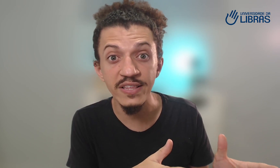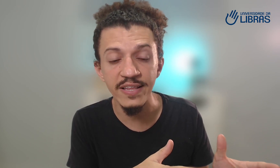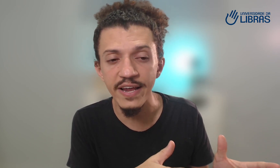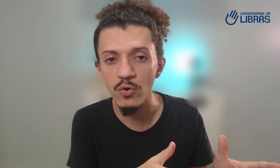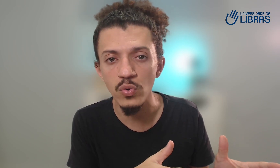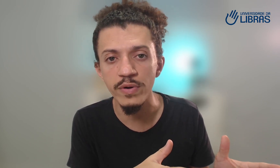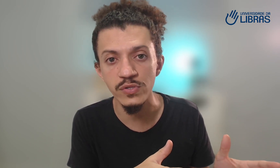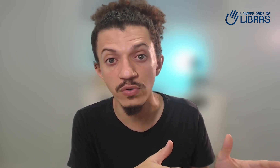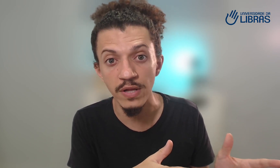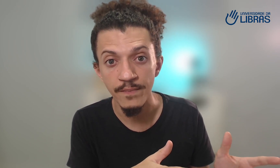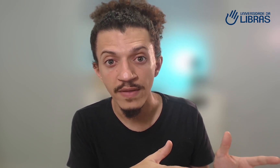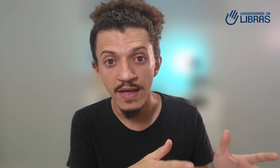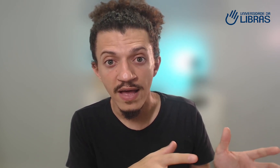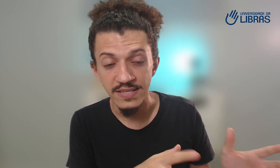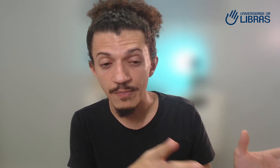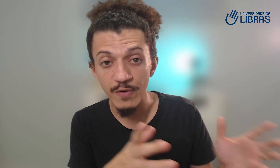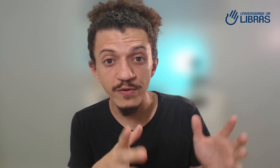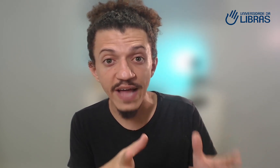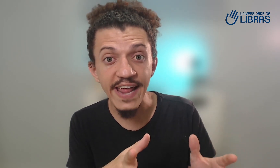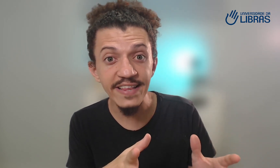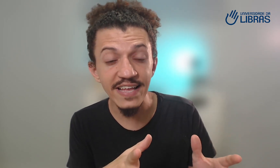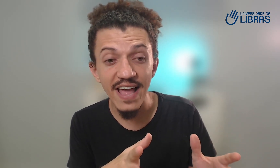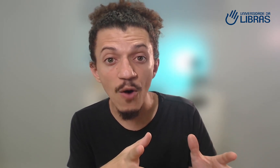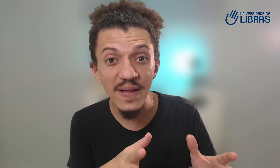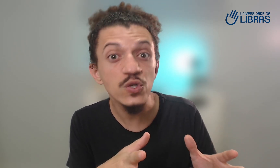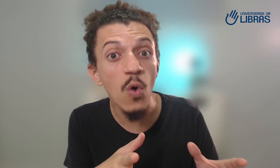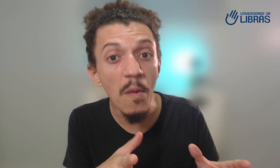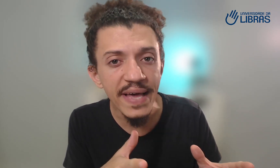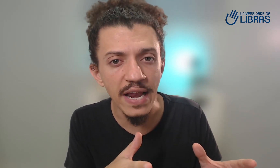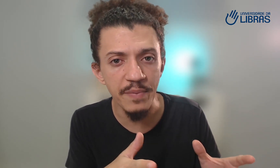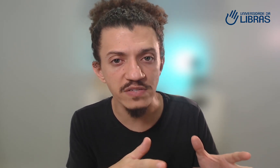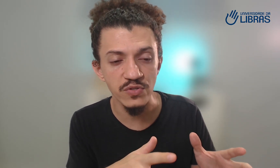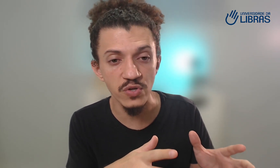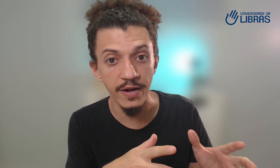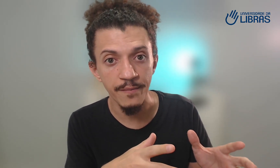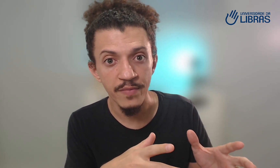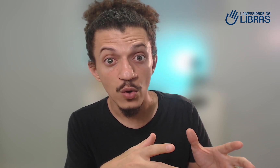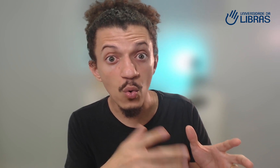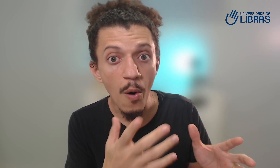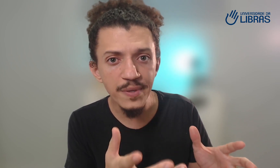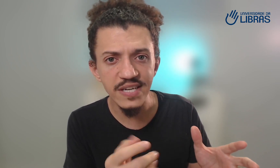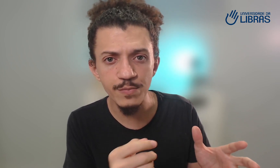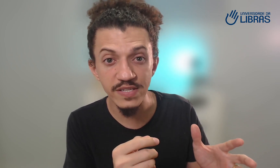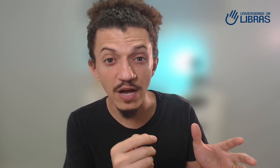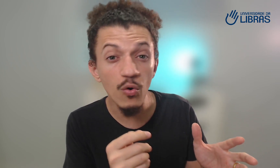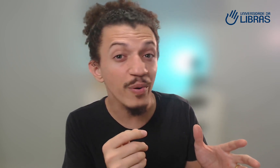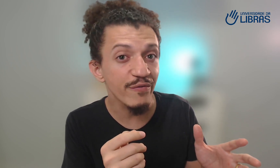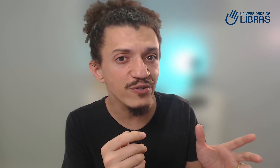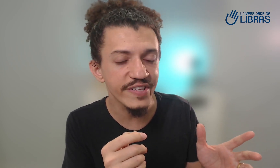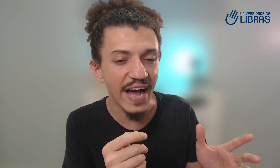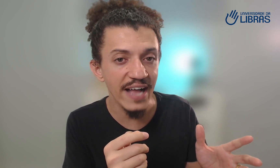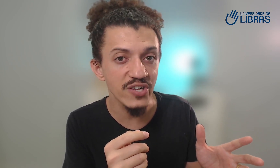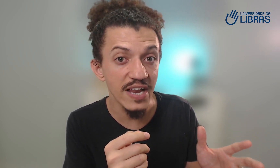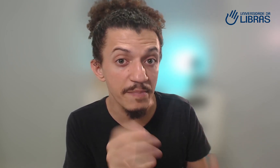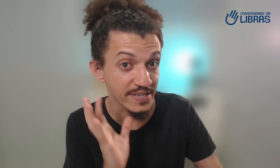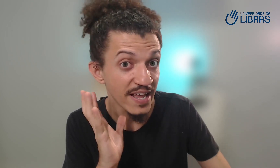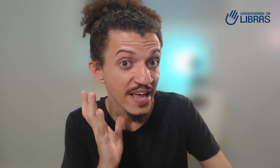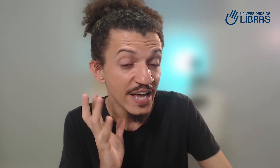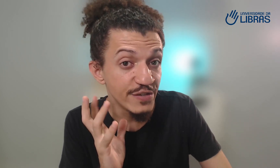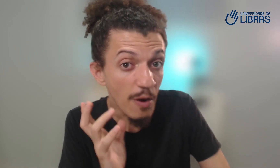entender a cultura surda se aprofundar em entender realmente como que a Libras funciona como se expressar com profundidade em Libras de forma